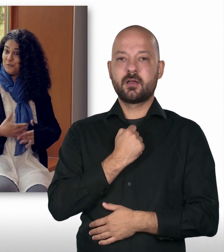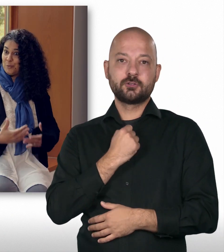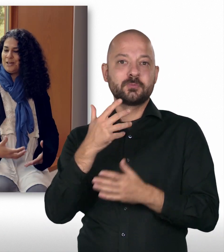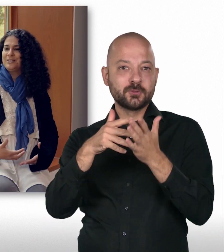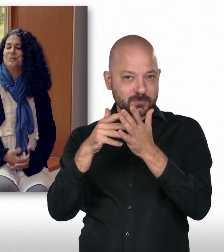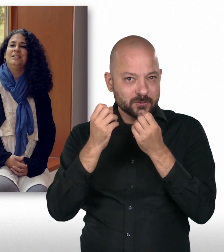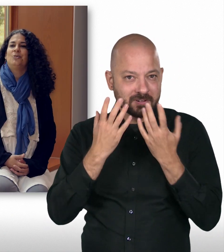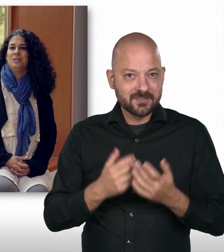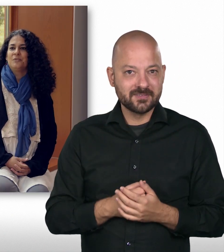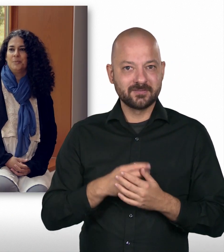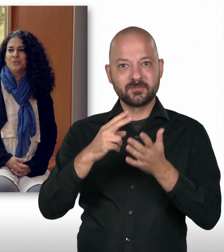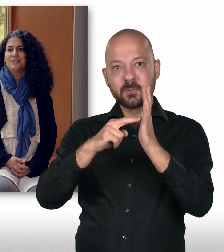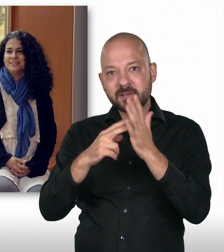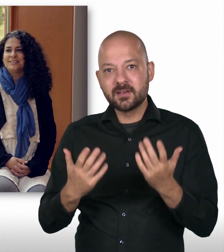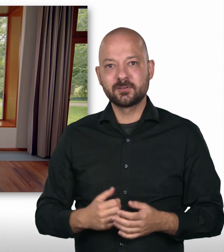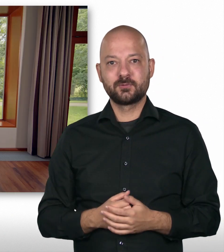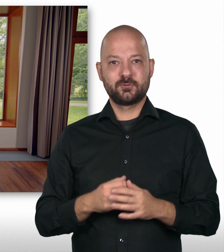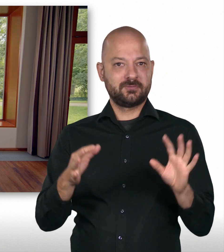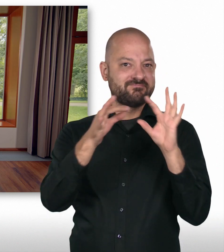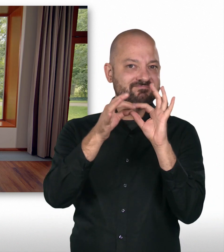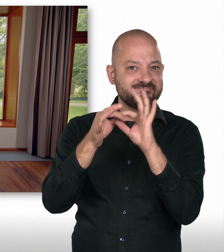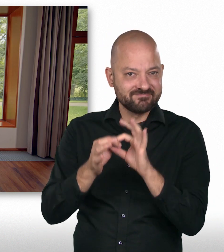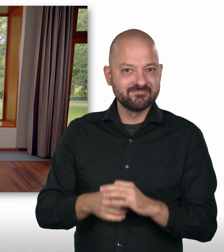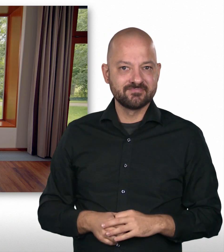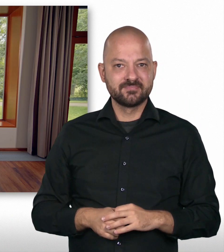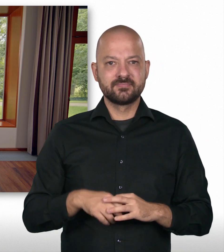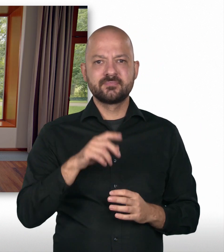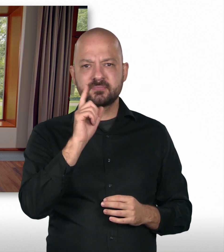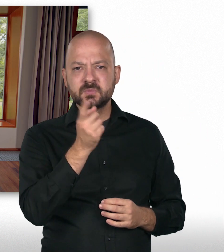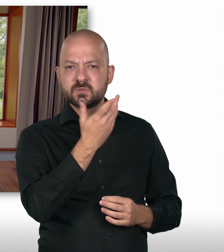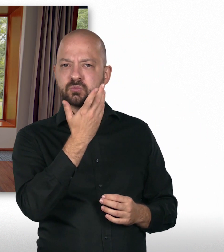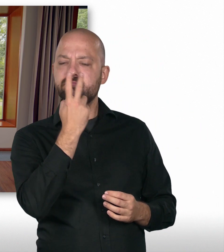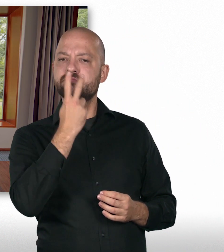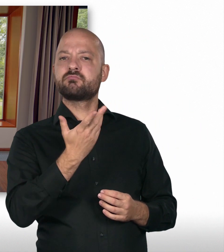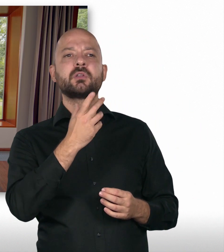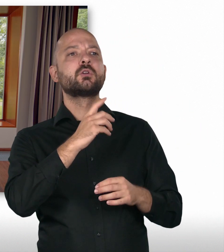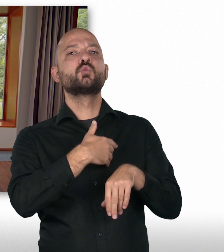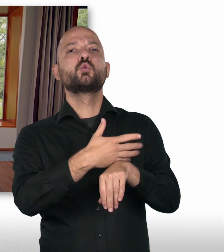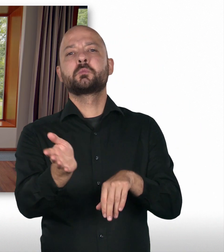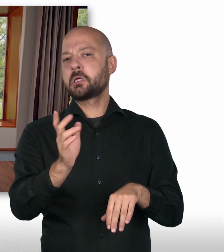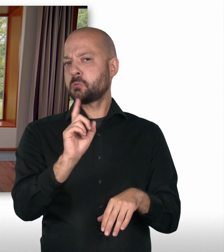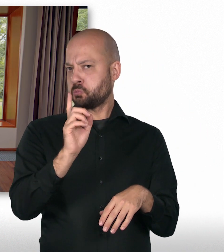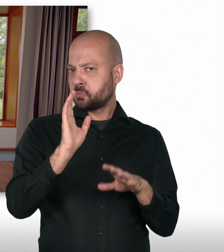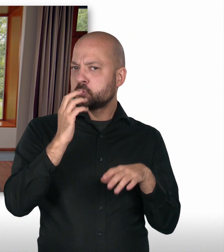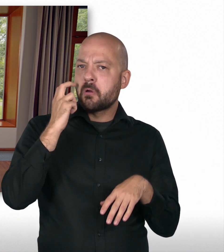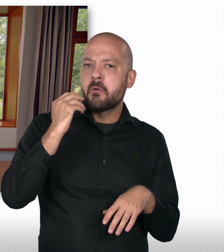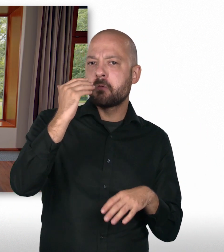Vorbereitung, die auch damit verbunden ist. Aber das zeigt, dass es auch nie wirklich zu spät ist, um so eine Laufbahn anzustreben. Absolut.